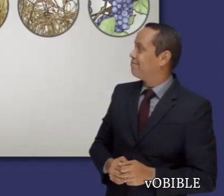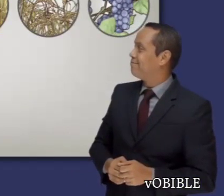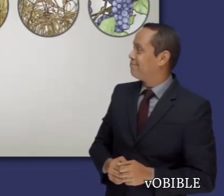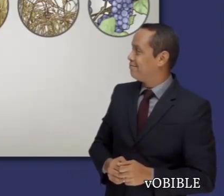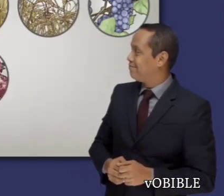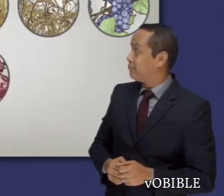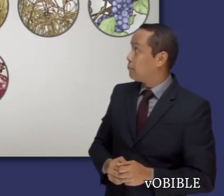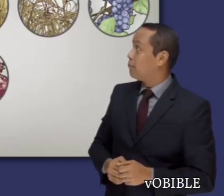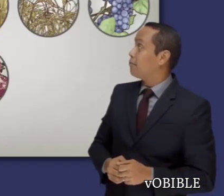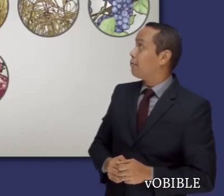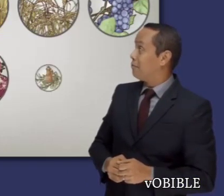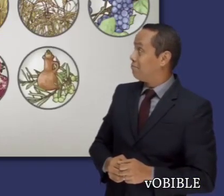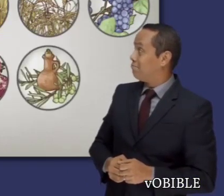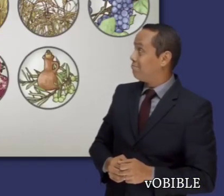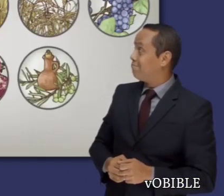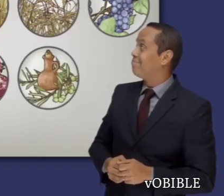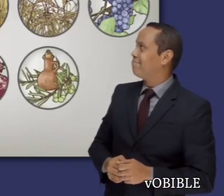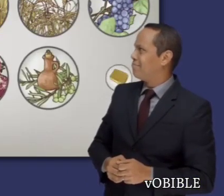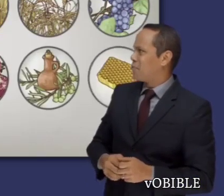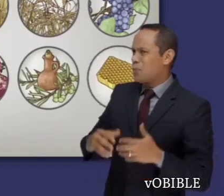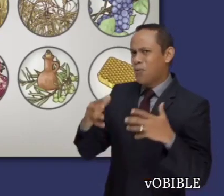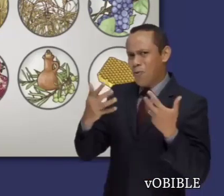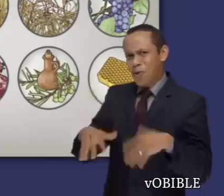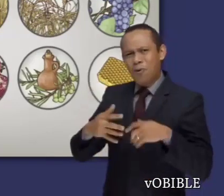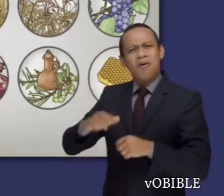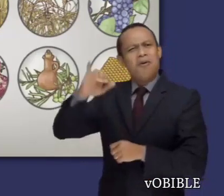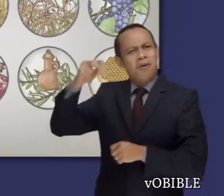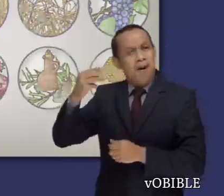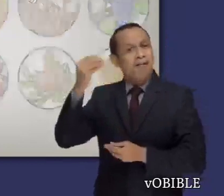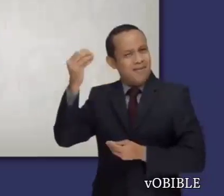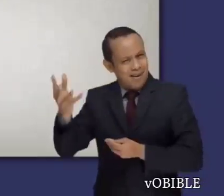higueras, granadas, aceite de oliva y miel.